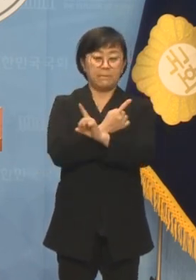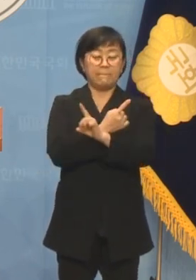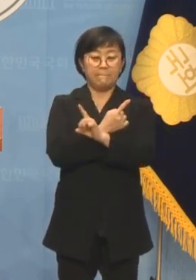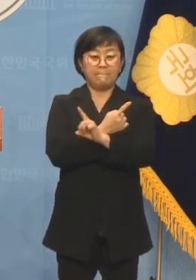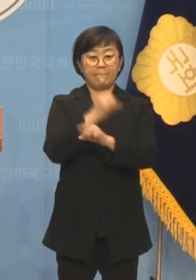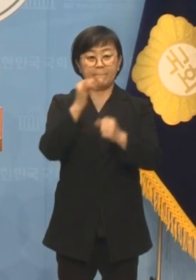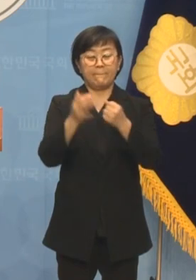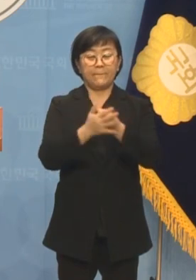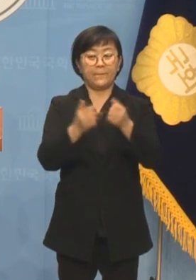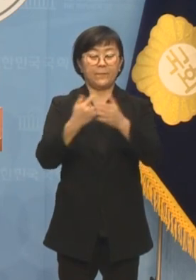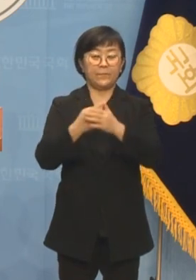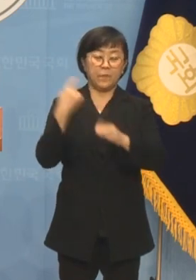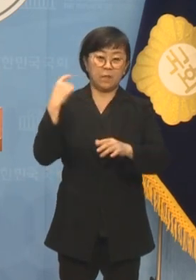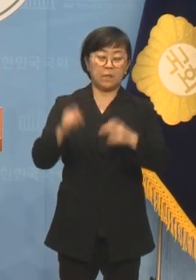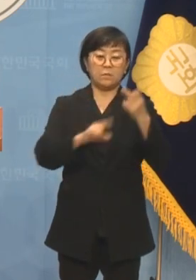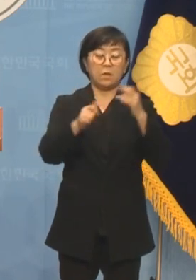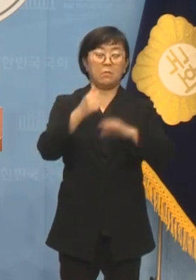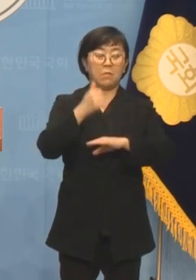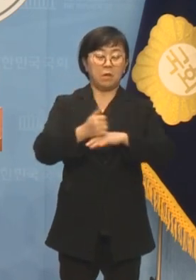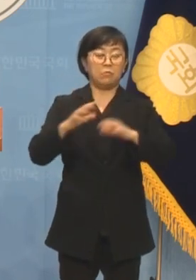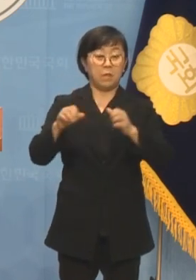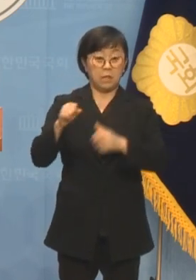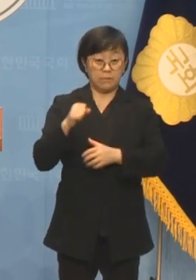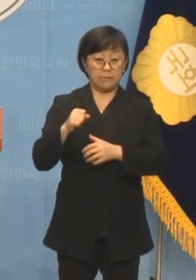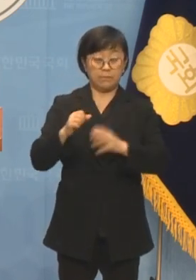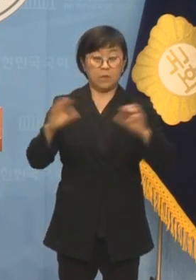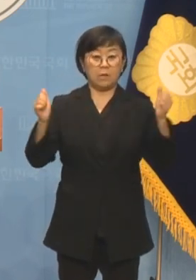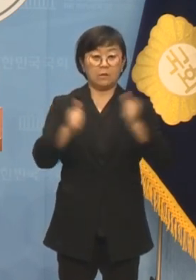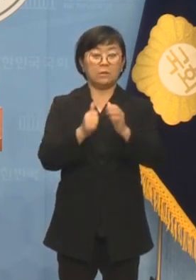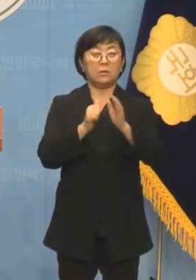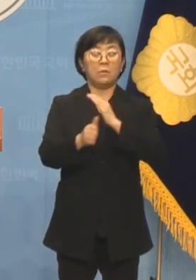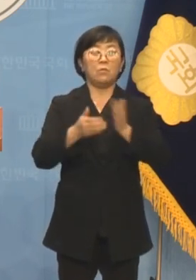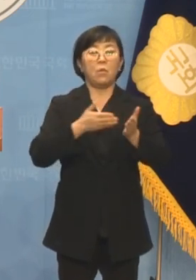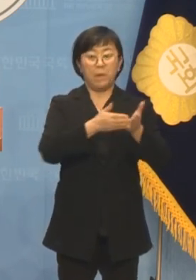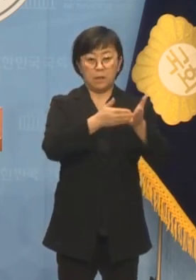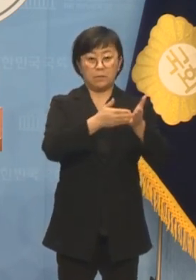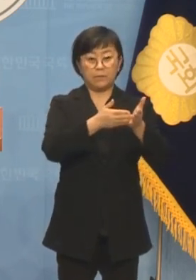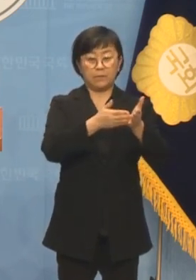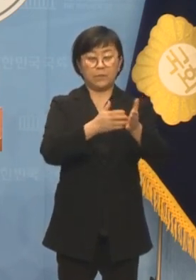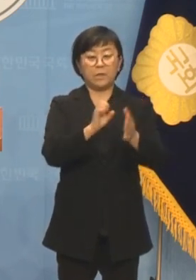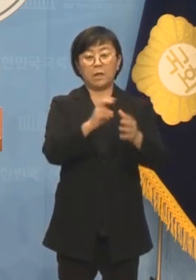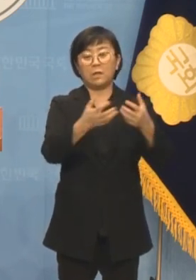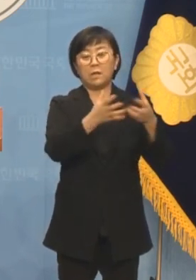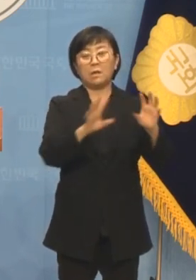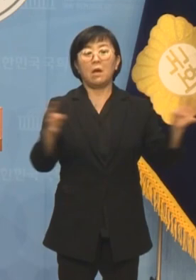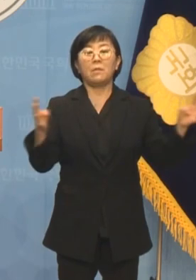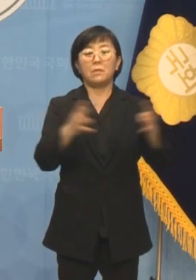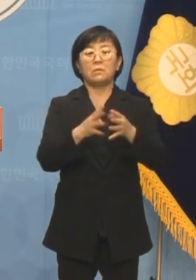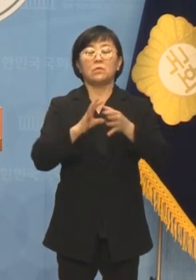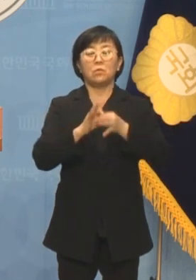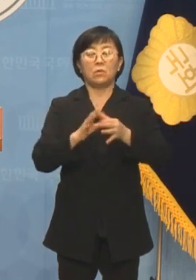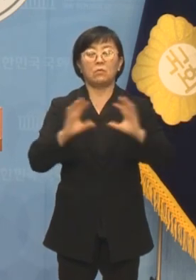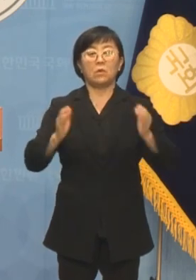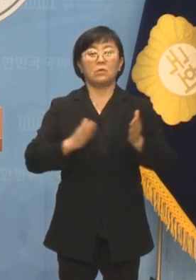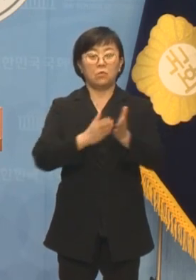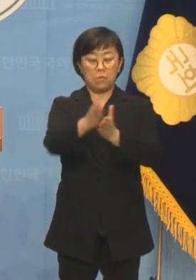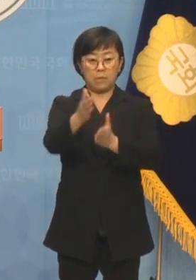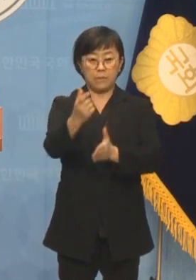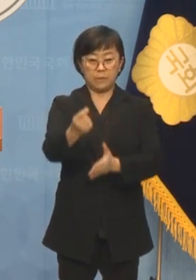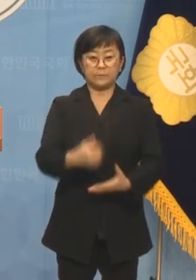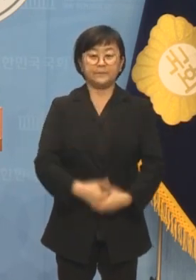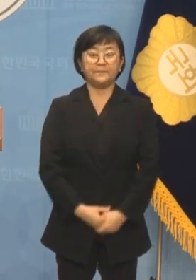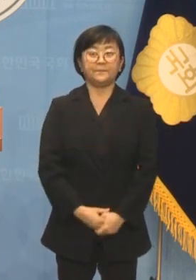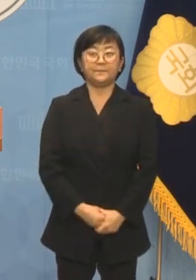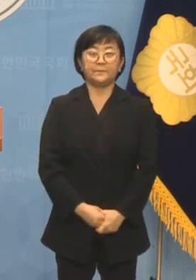한글자막 by 한효정 지난해 말에도 국민의힘 의원들이 대표 발의한 개정안이 야당과의 합의를 통해 국회를 통과했습니다.